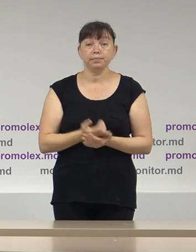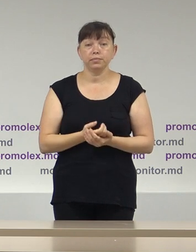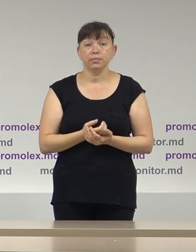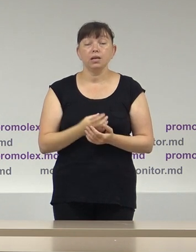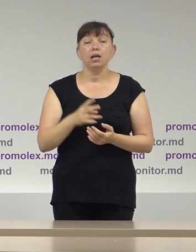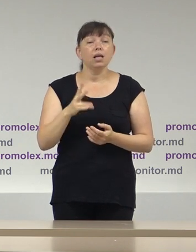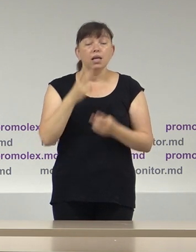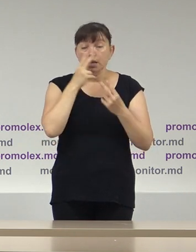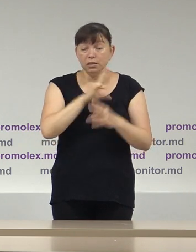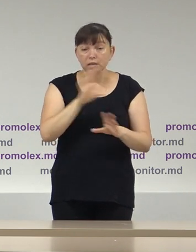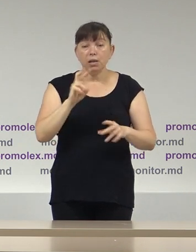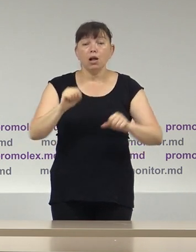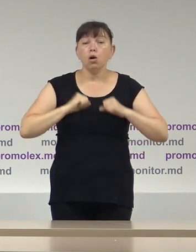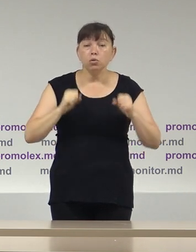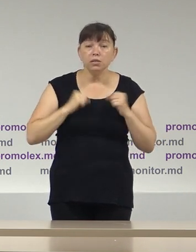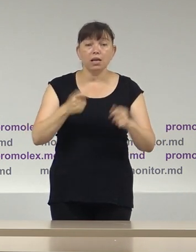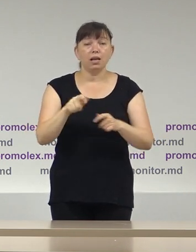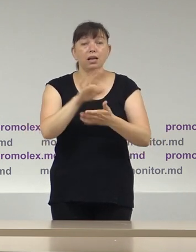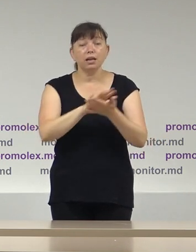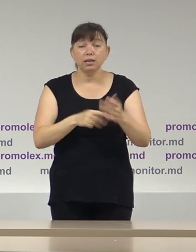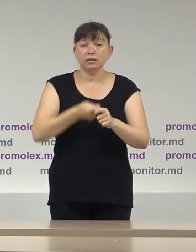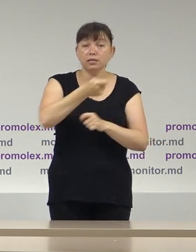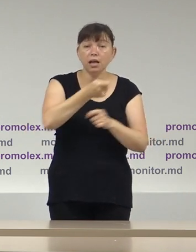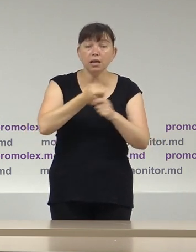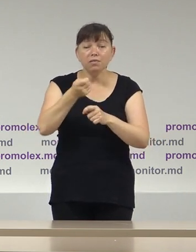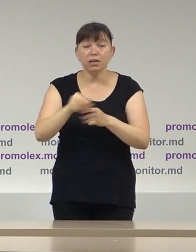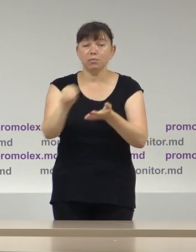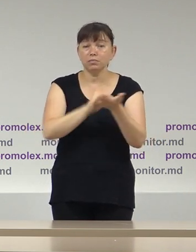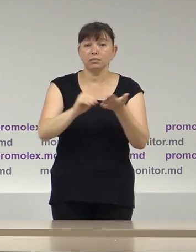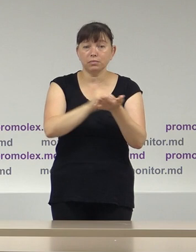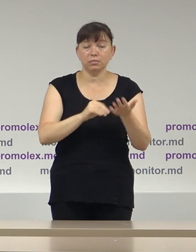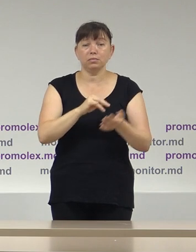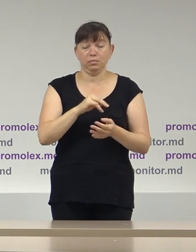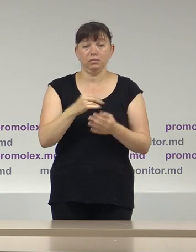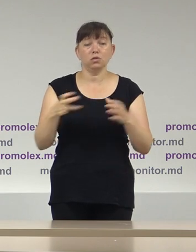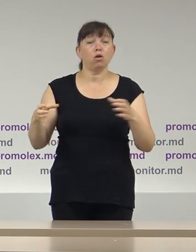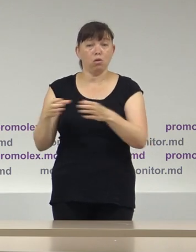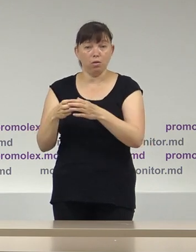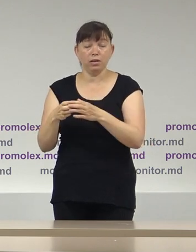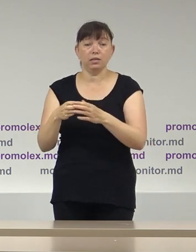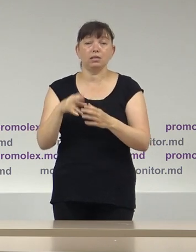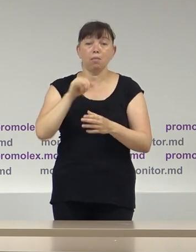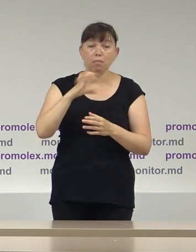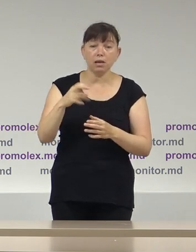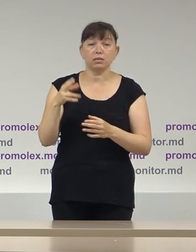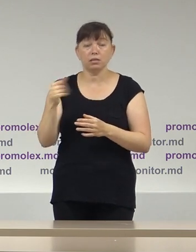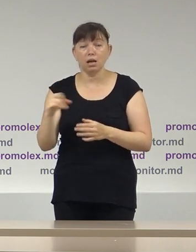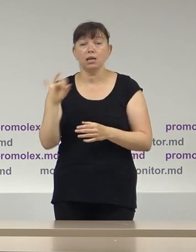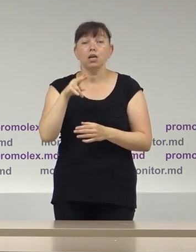În pofida eforturilor și a demersurilor repetate ale Coaliției, dar și ale Promolex,